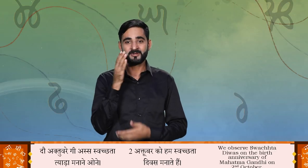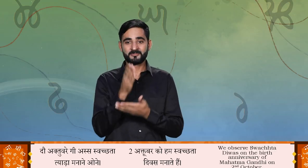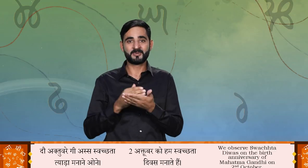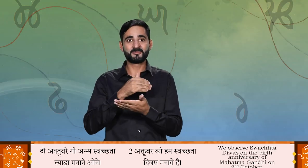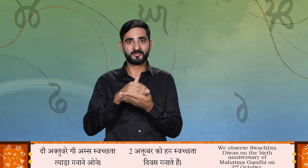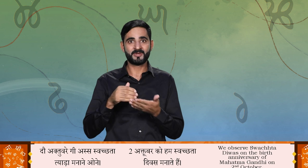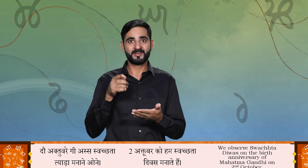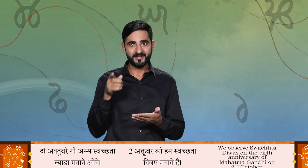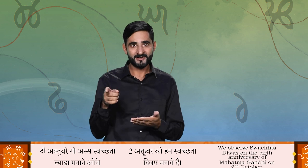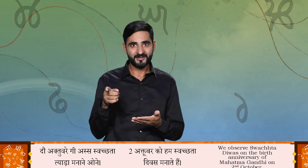त्याडव मनाने होने